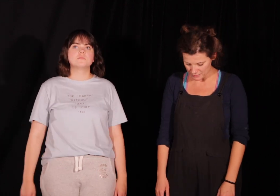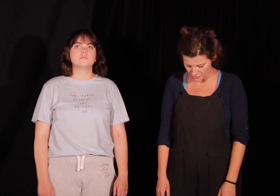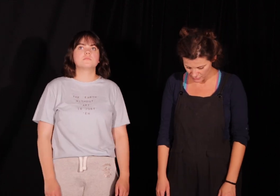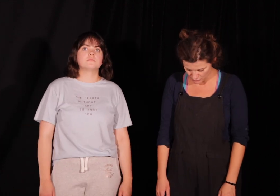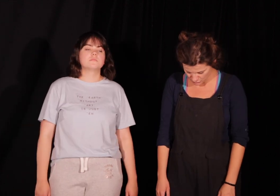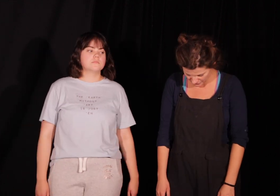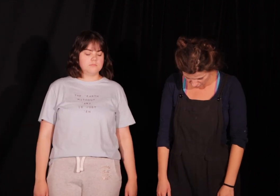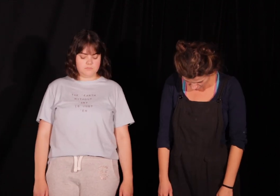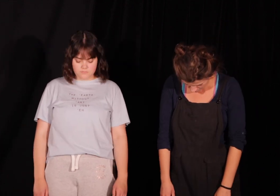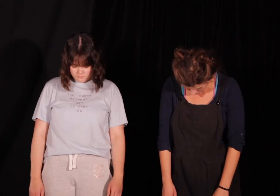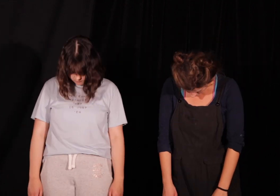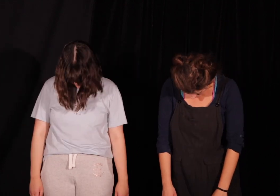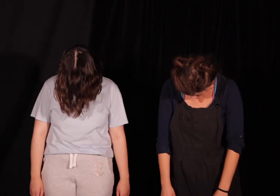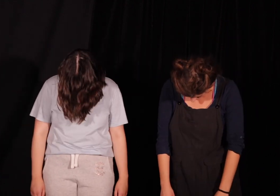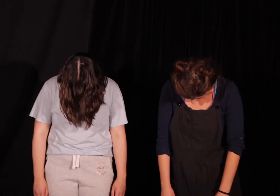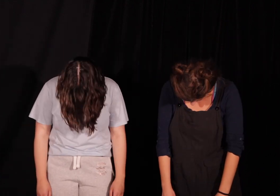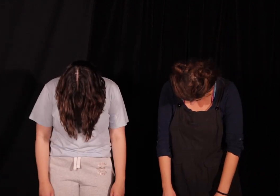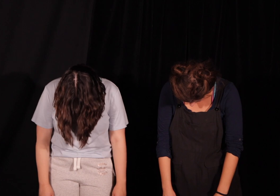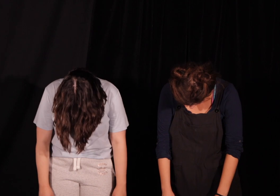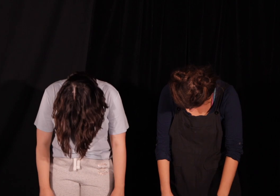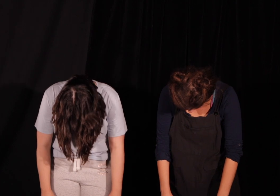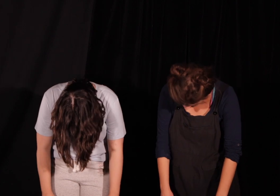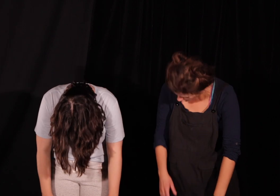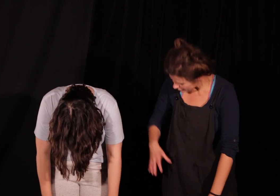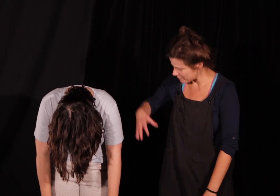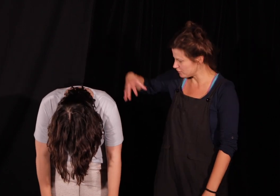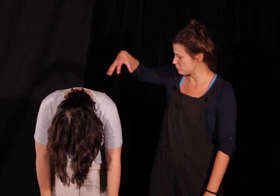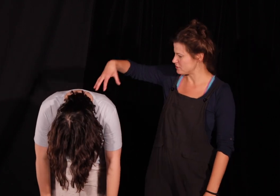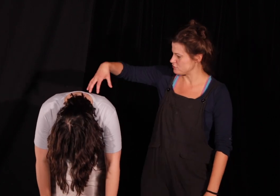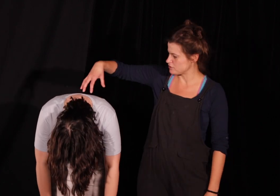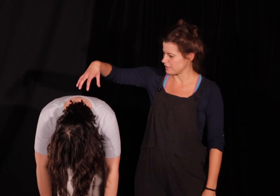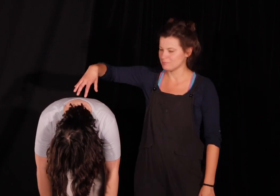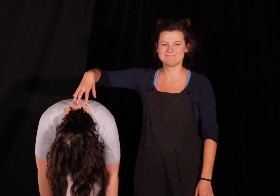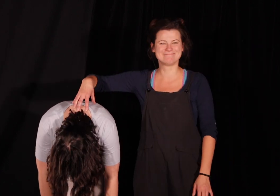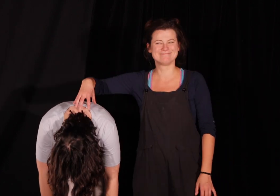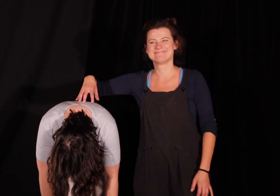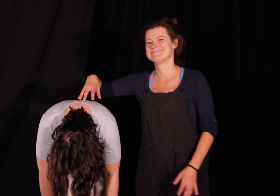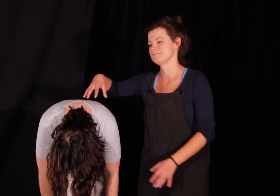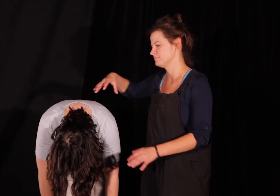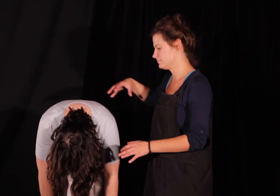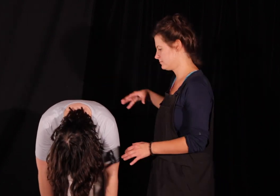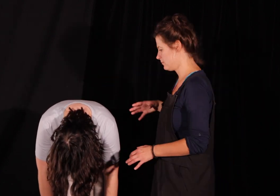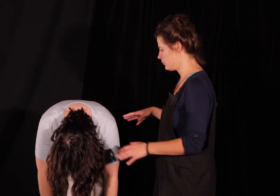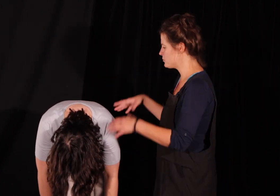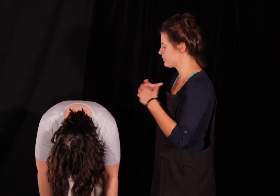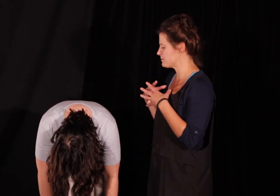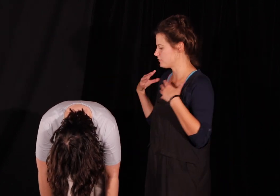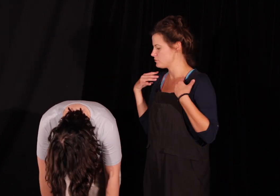nasz kręgosłup na dół tak? Pani ja roluj a ja będę tłumaczyć ćwiczenie a może bokiem stanęś? możesz bokiem stanąć